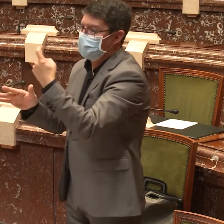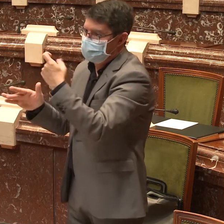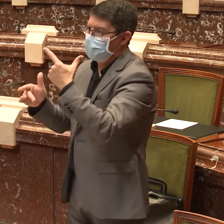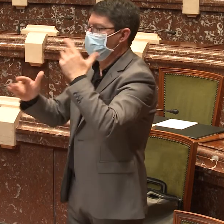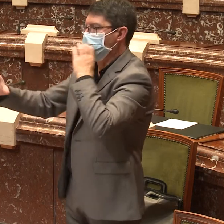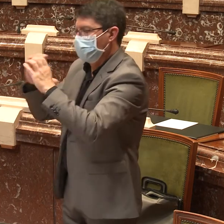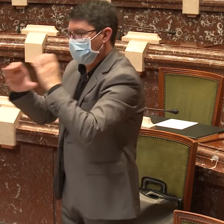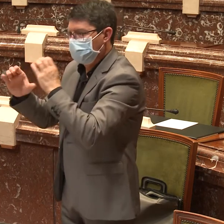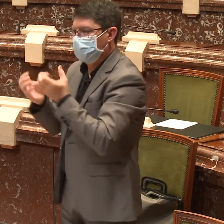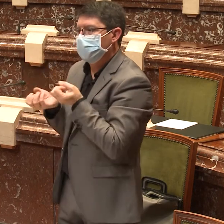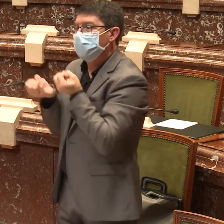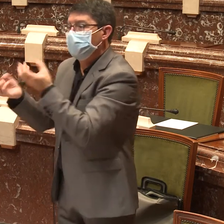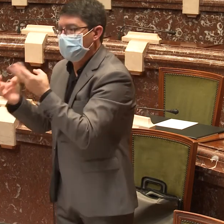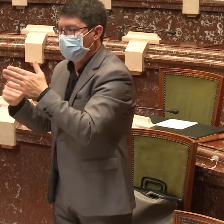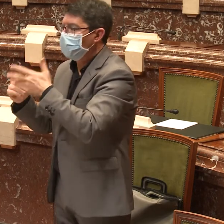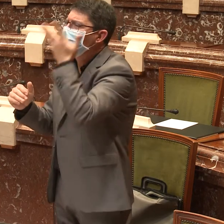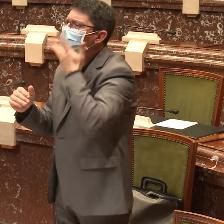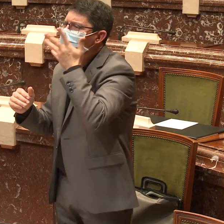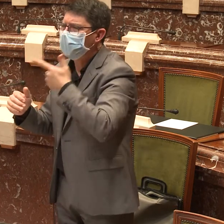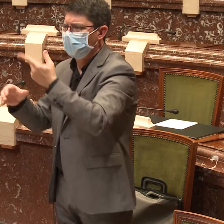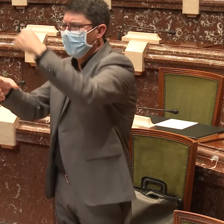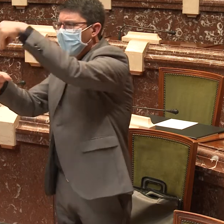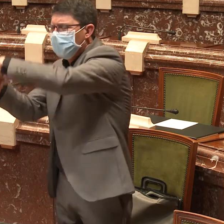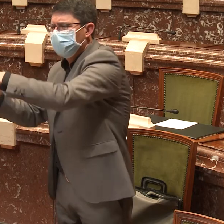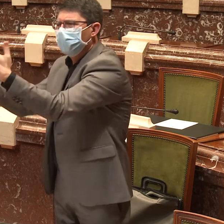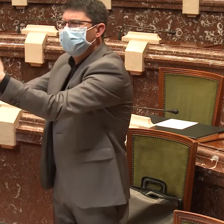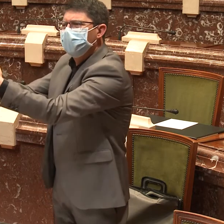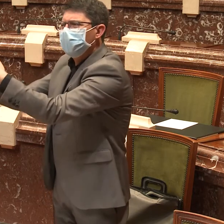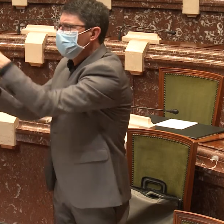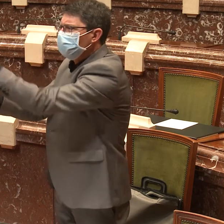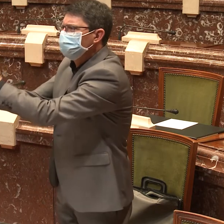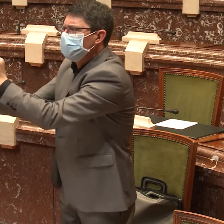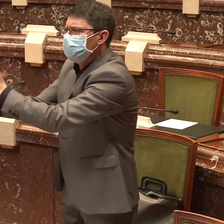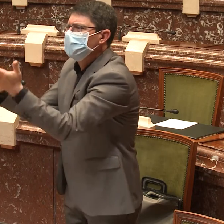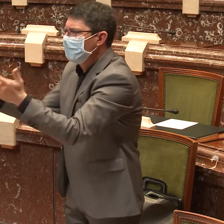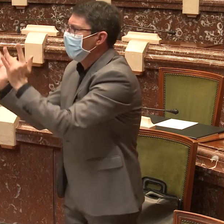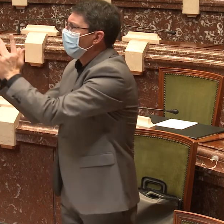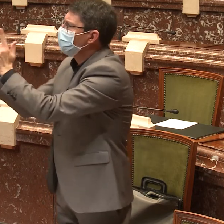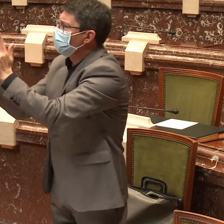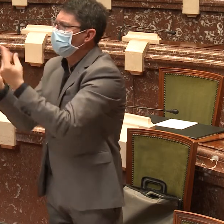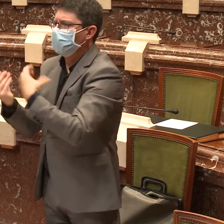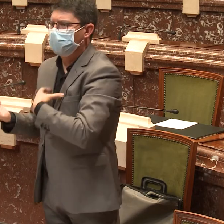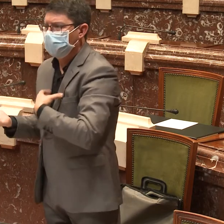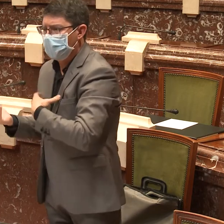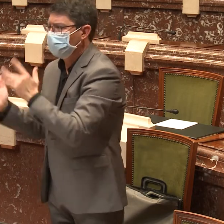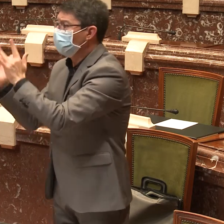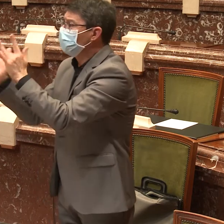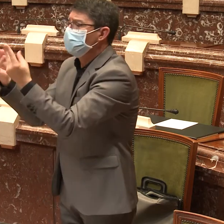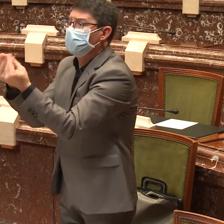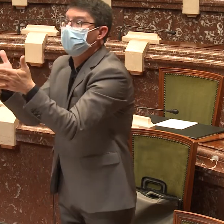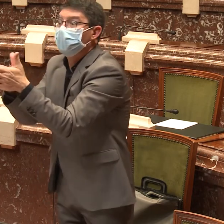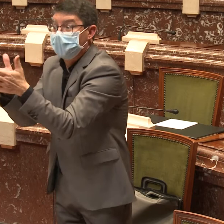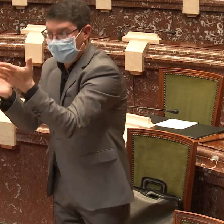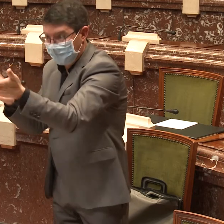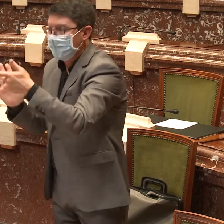Y no podemos tampoco excluirlas, porque si ya de por sí están en una zona aislada de la sociedad, allí ellos